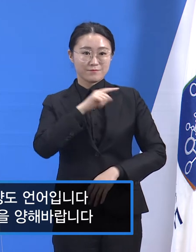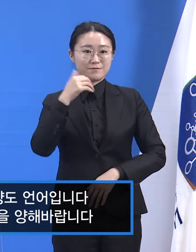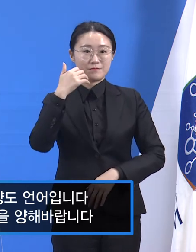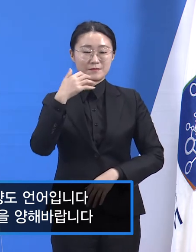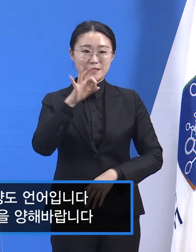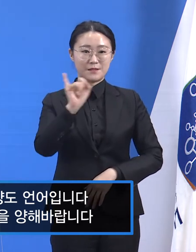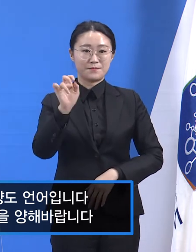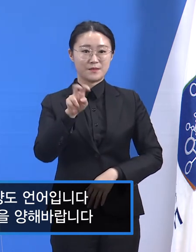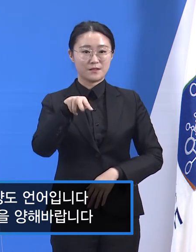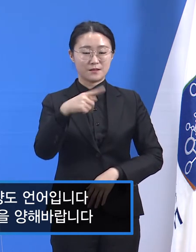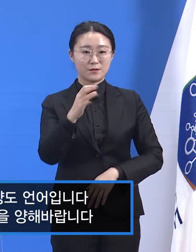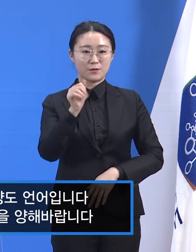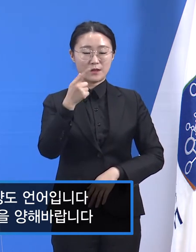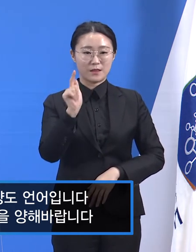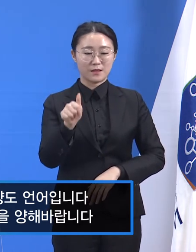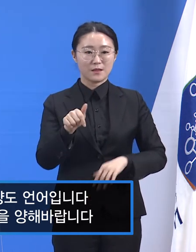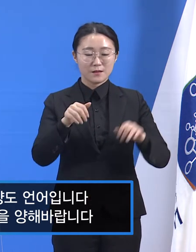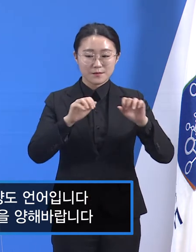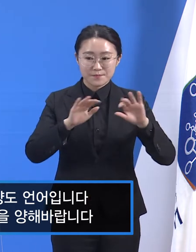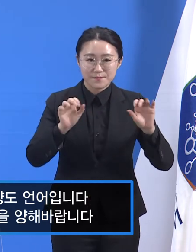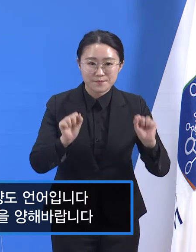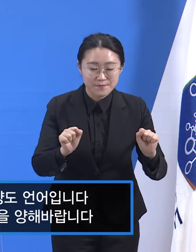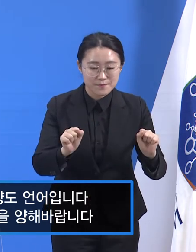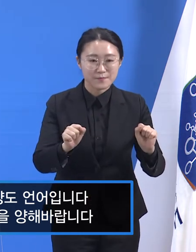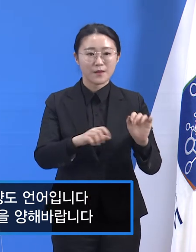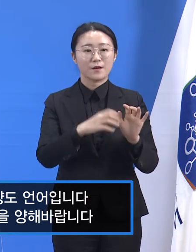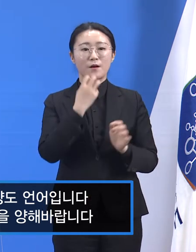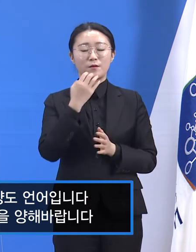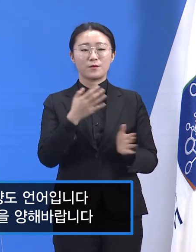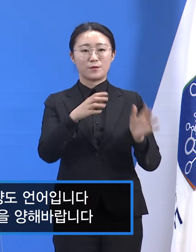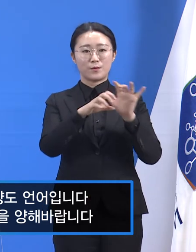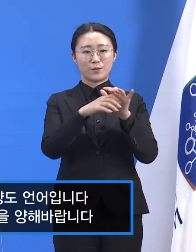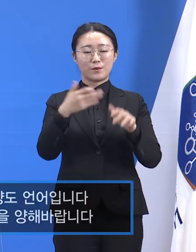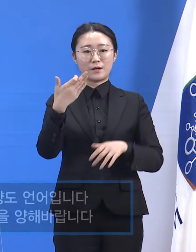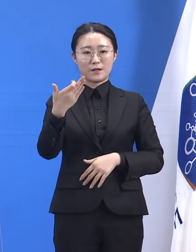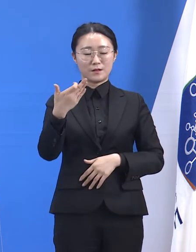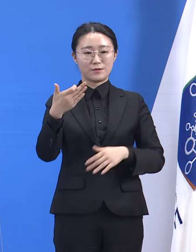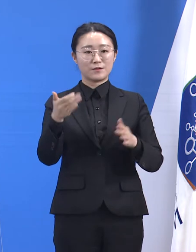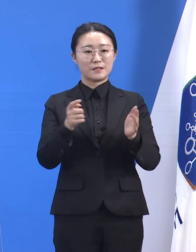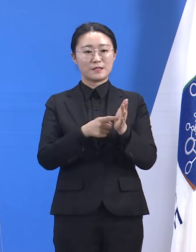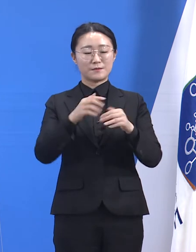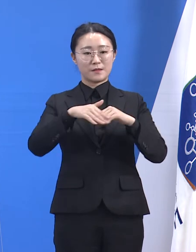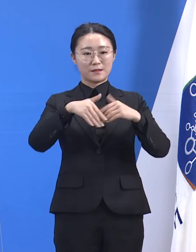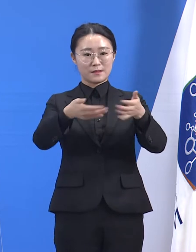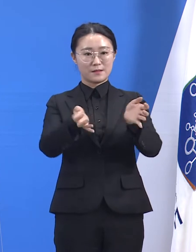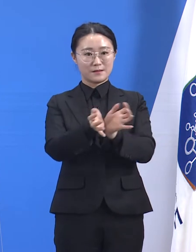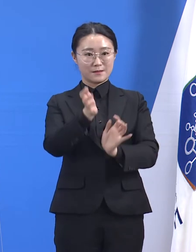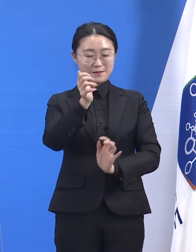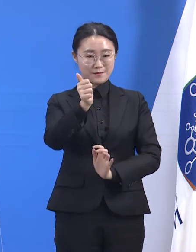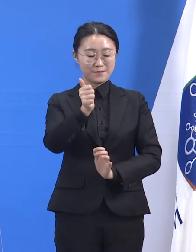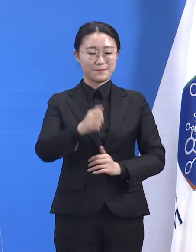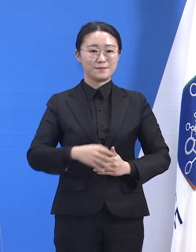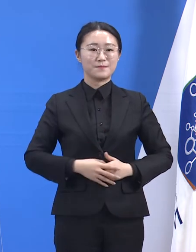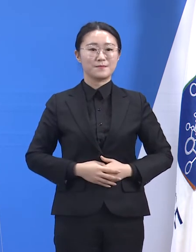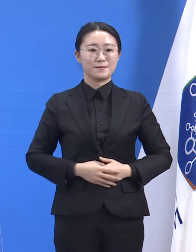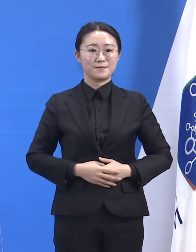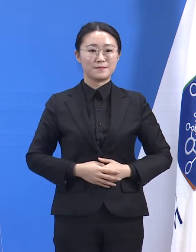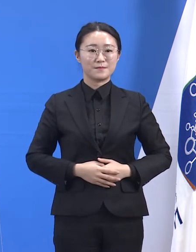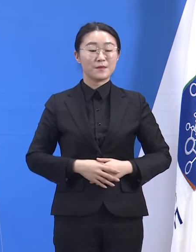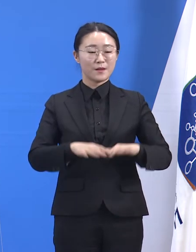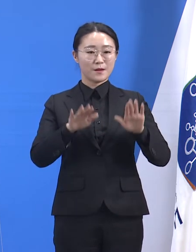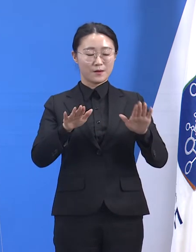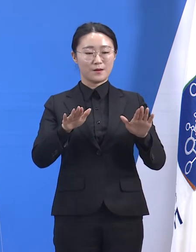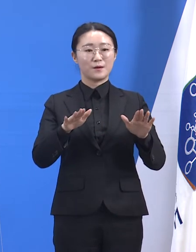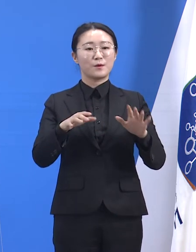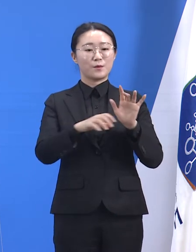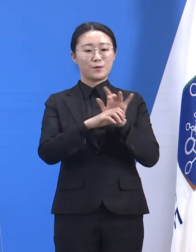안녕하십니까. 경기도 코로나19 긴급대응단 임승관입니다. 1월 28일 목요일 경기도 코로나19